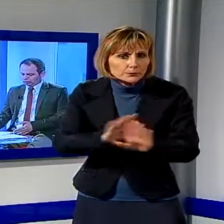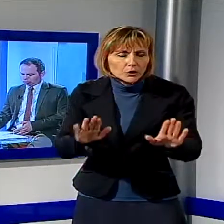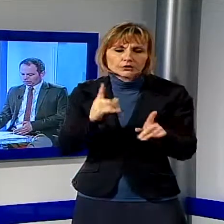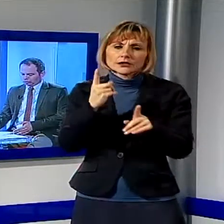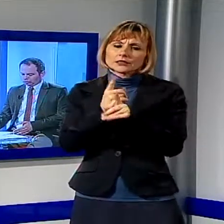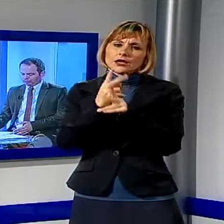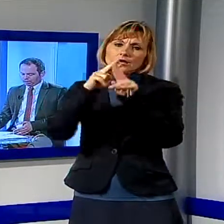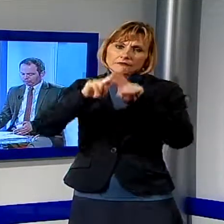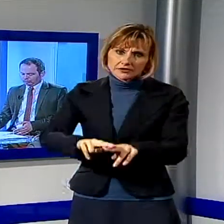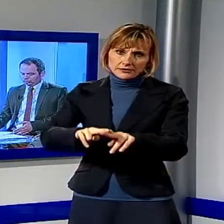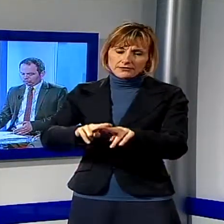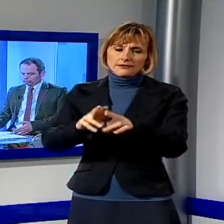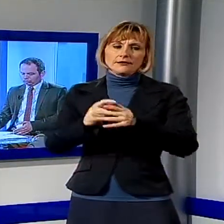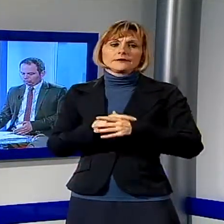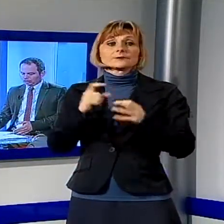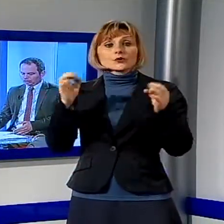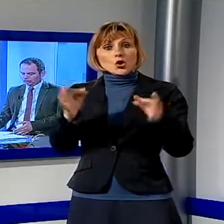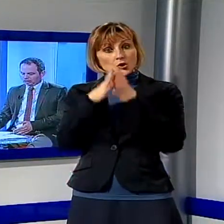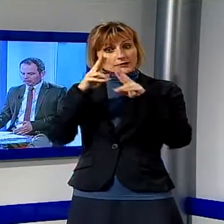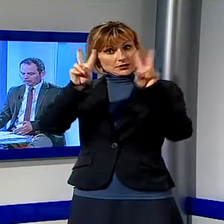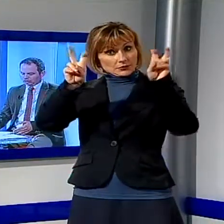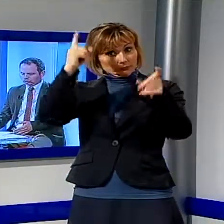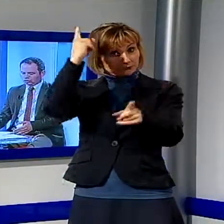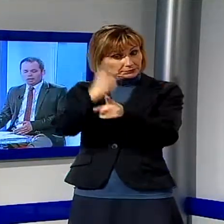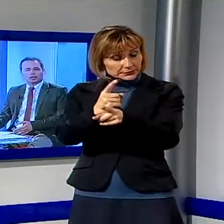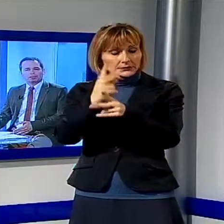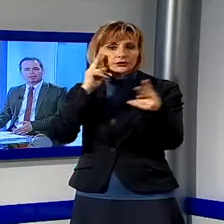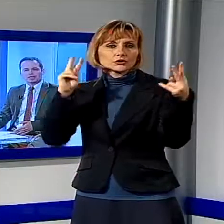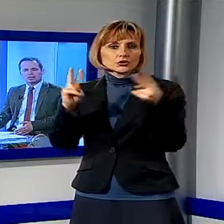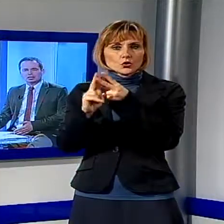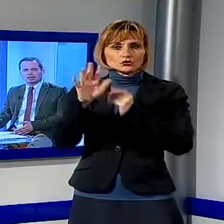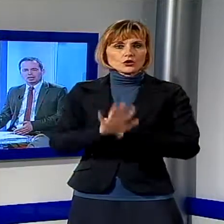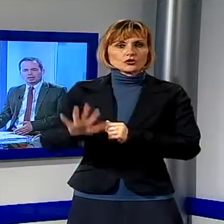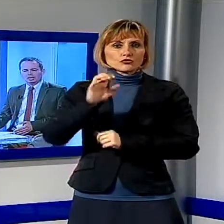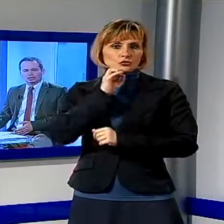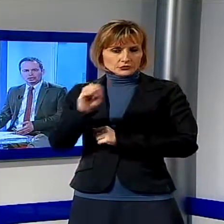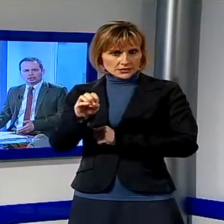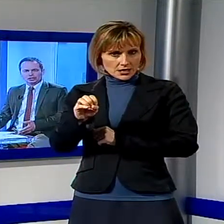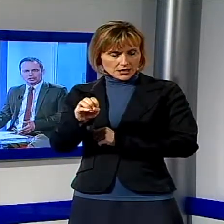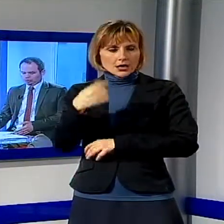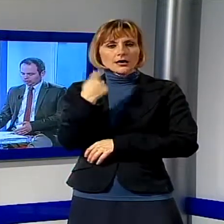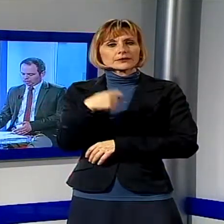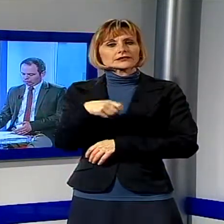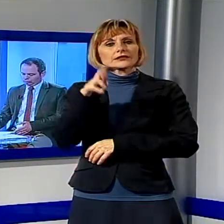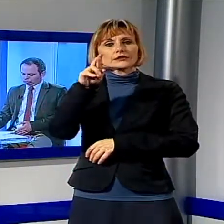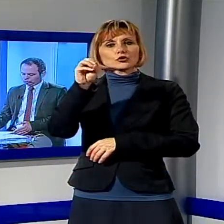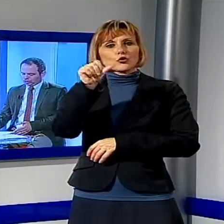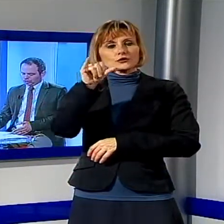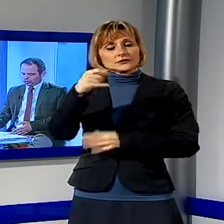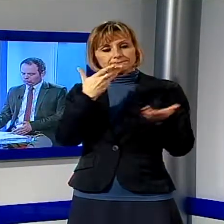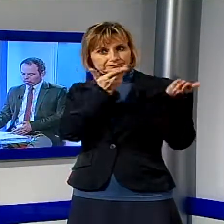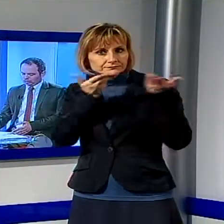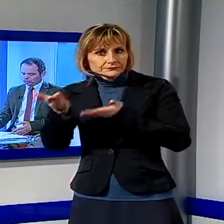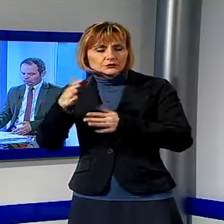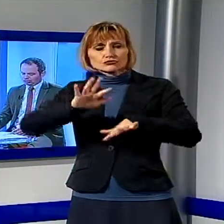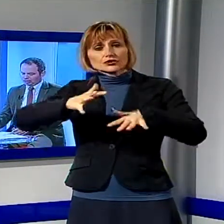argomento c'è stato anche un incontro in Regione. Il Presidente della Regione Enrico Rossi ha ricevuto circa